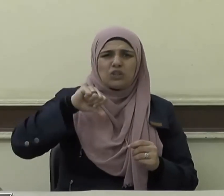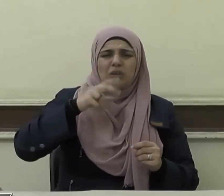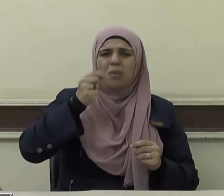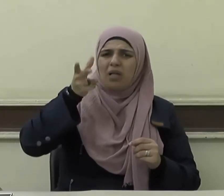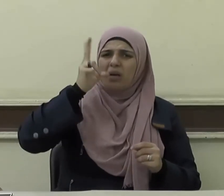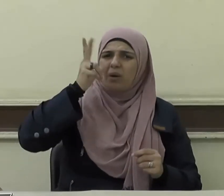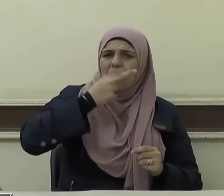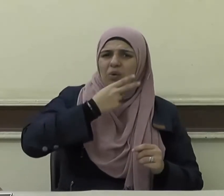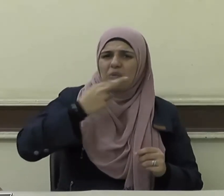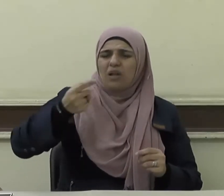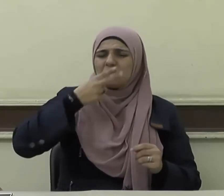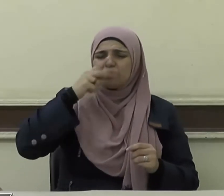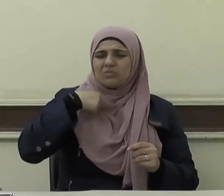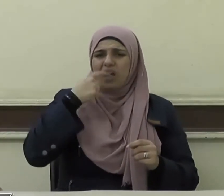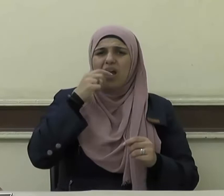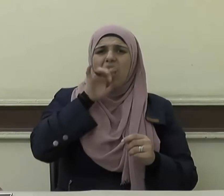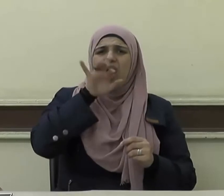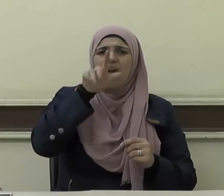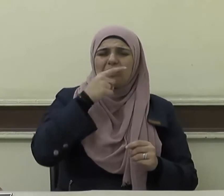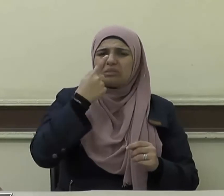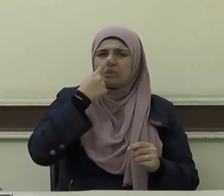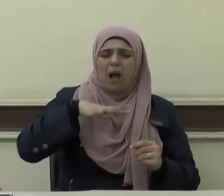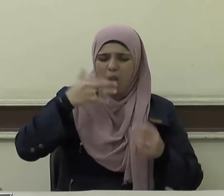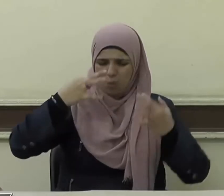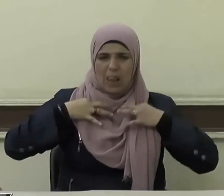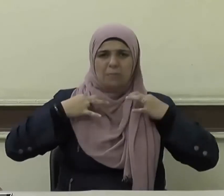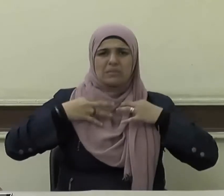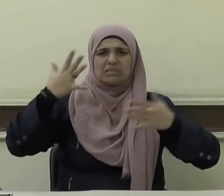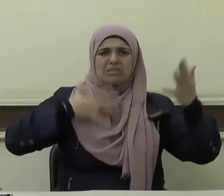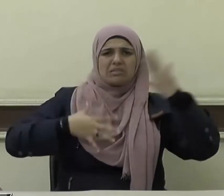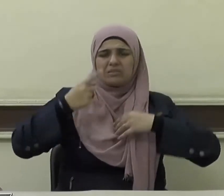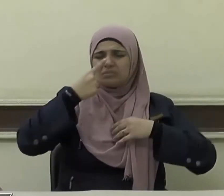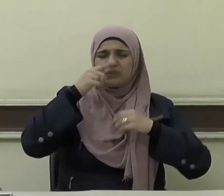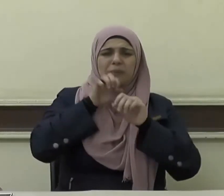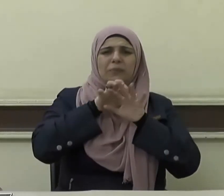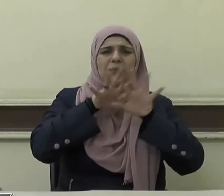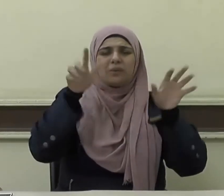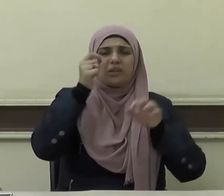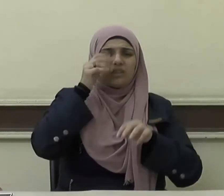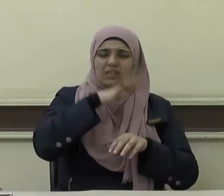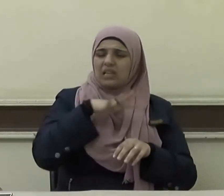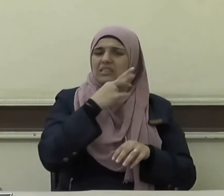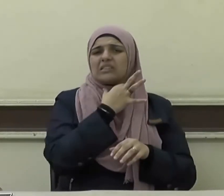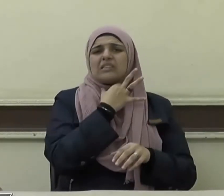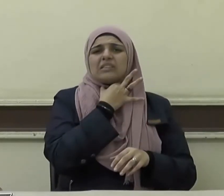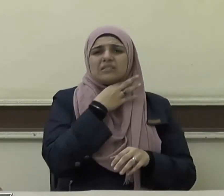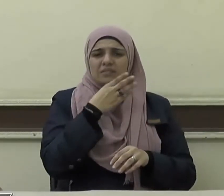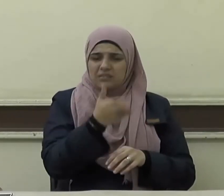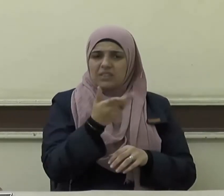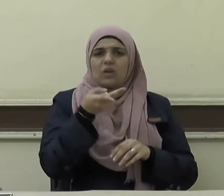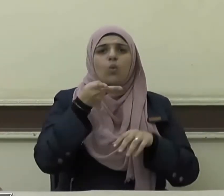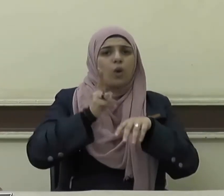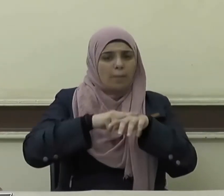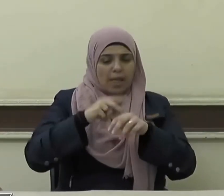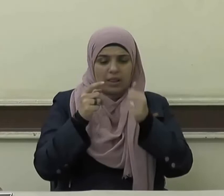كريهة من أفواههم أو ملابسهم وكذلك مراعاة الذوق